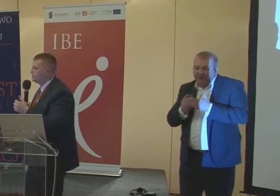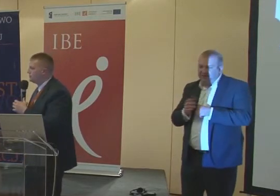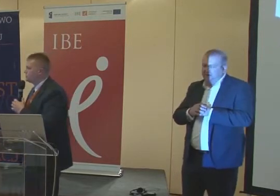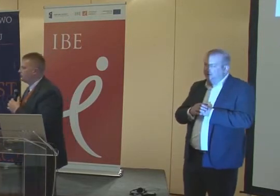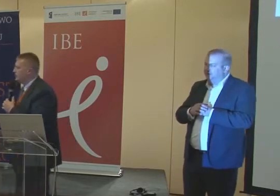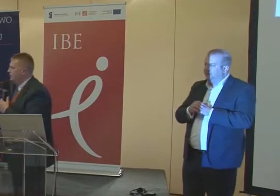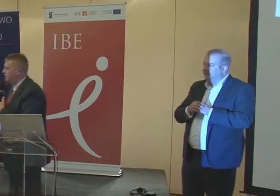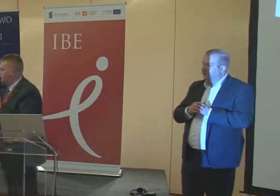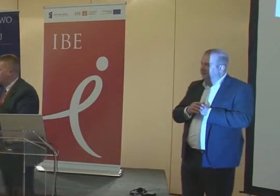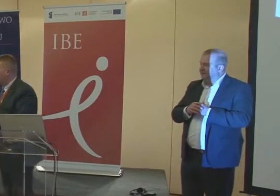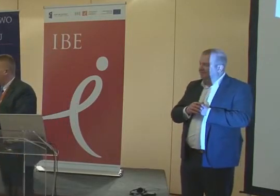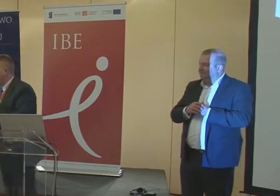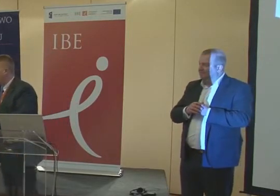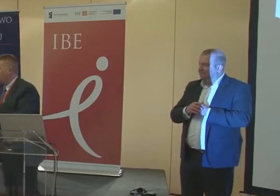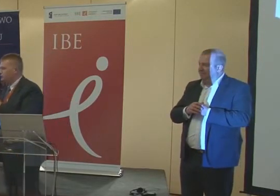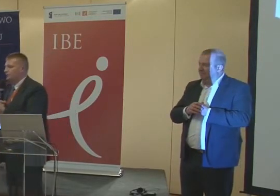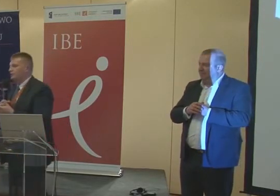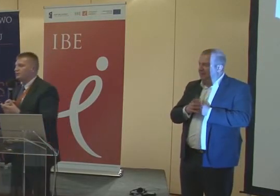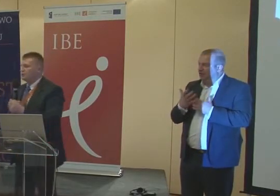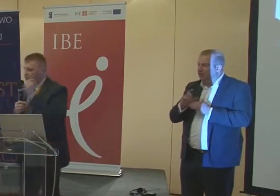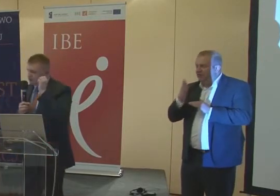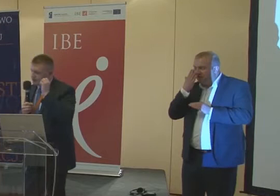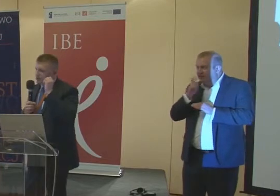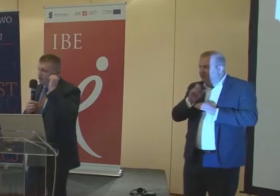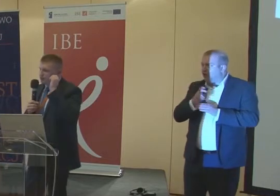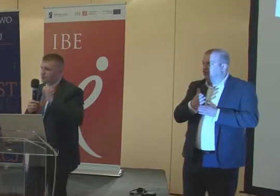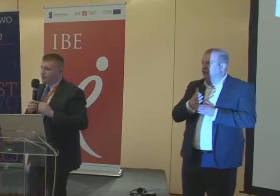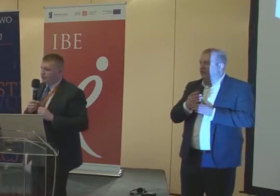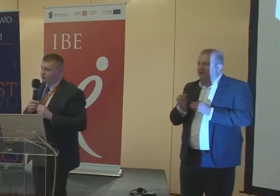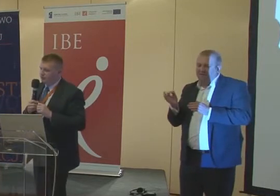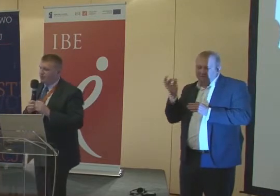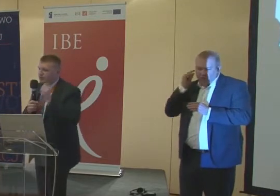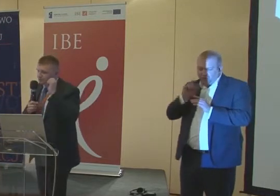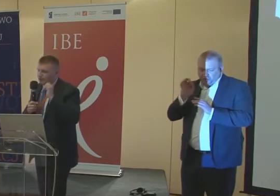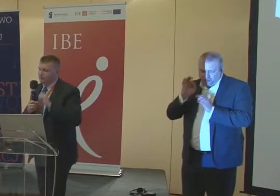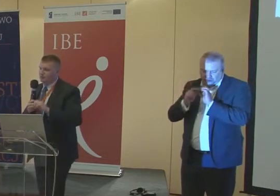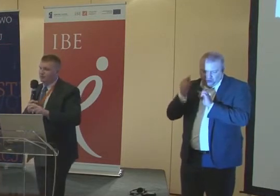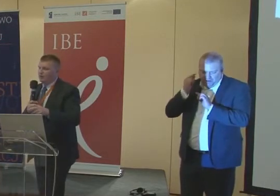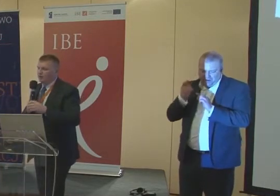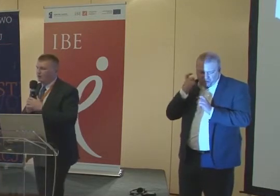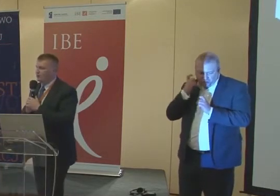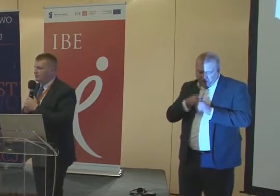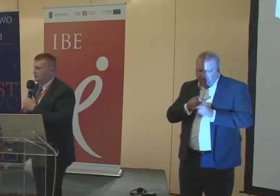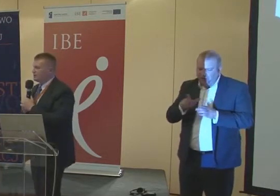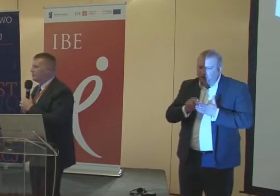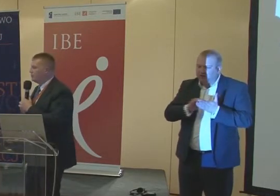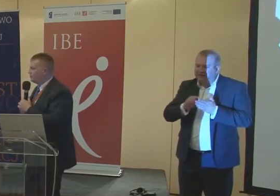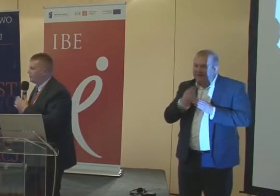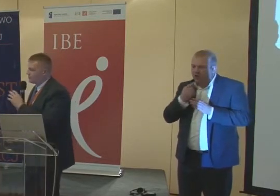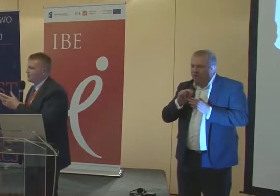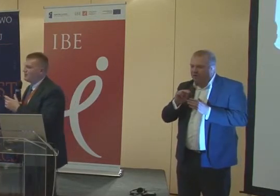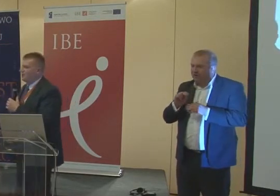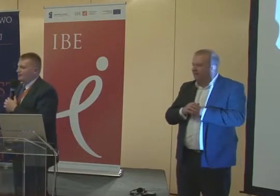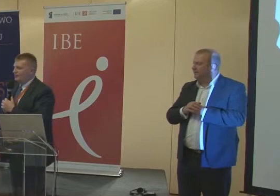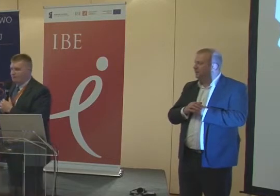chcą się dowiedzieć czegoś, wsadzają jedną słuchawkę w ucho, słuchają to, co syntezator mowy mówi,